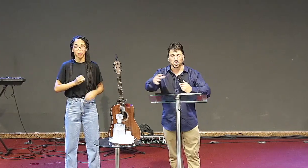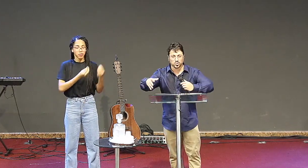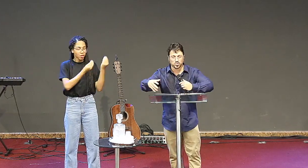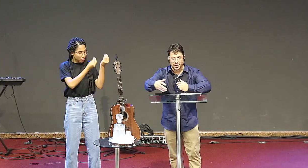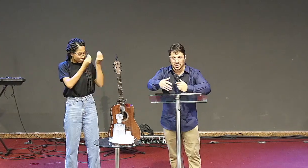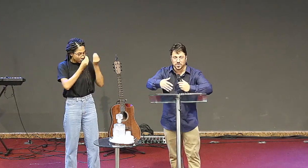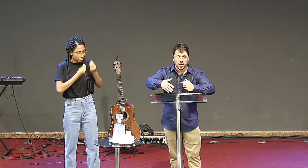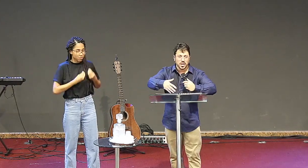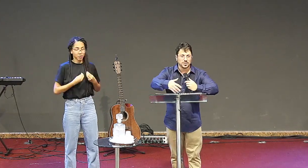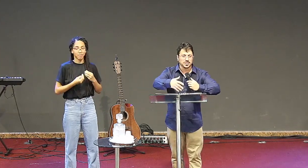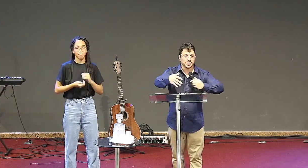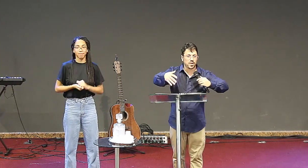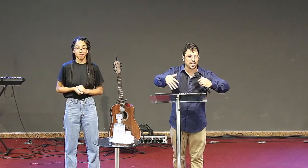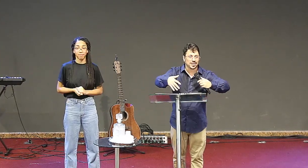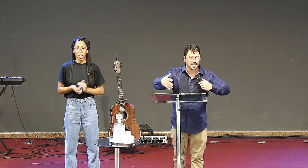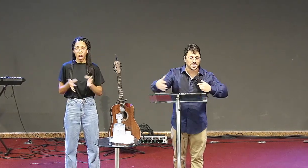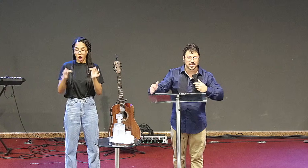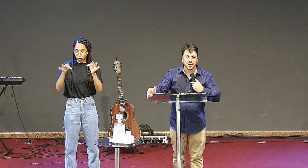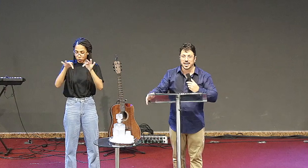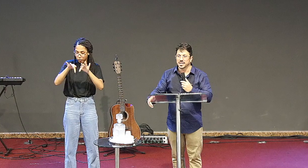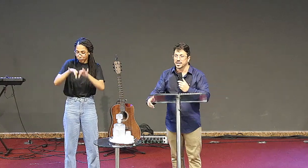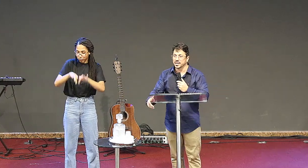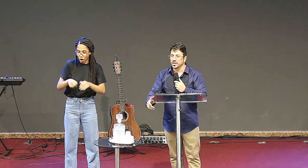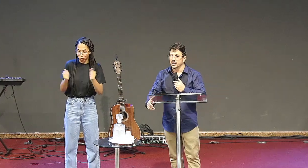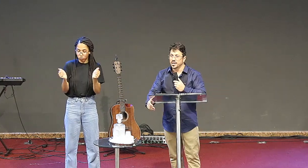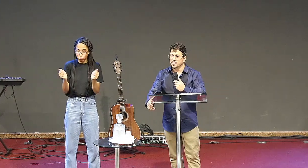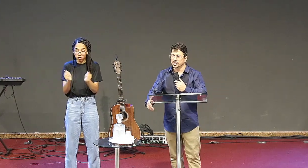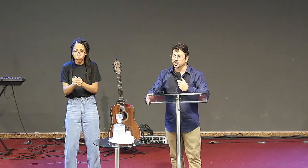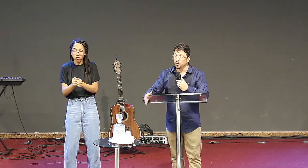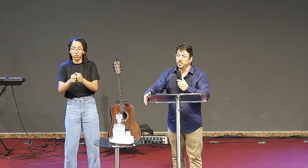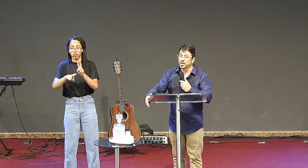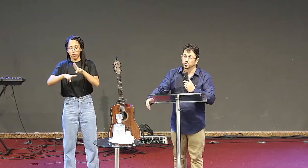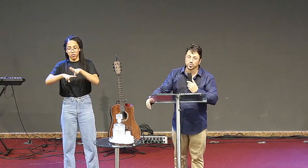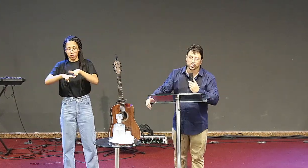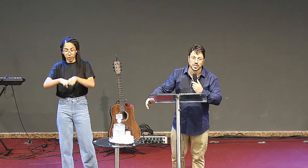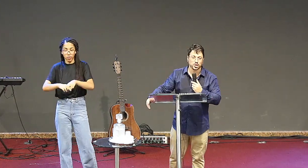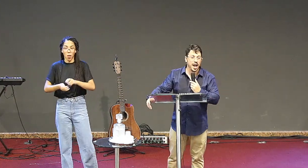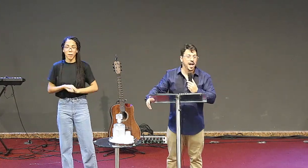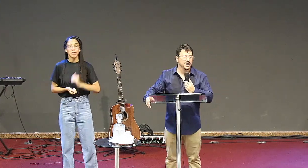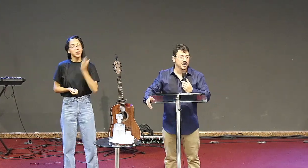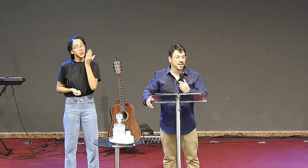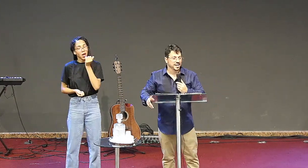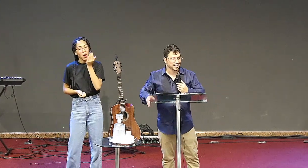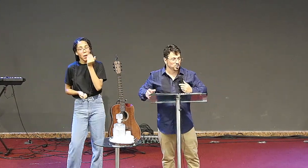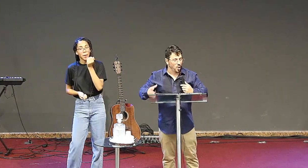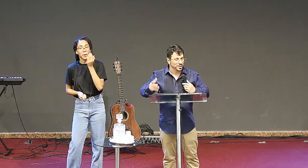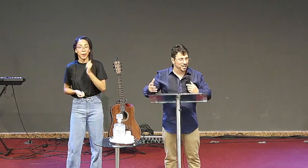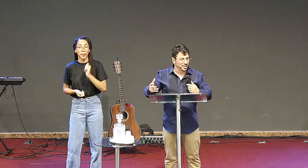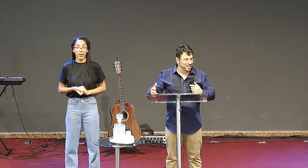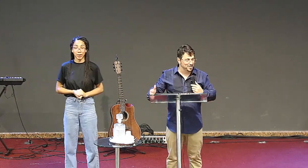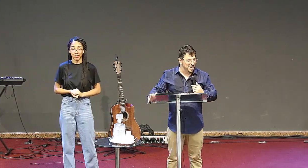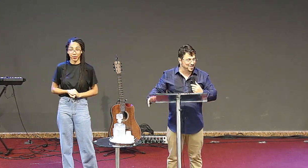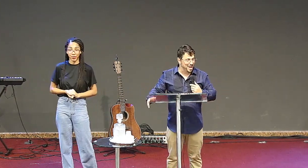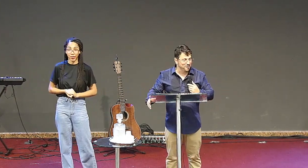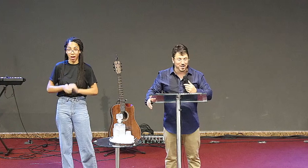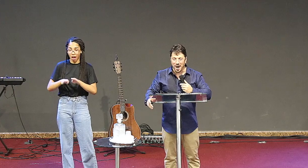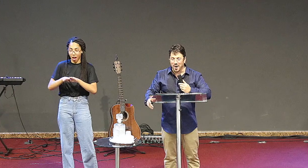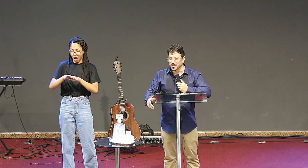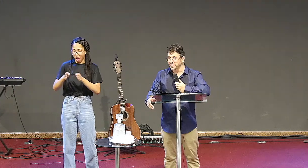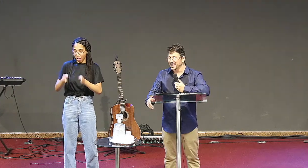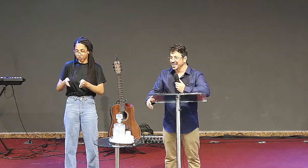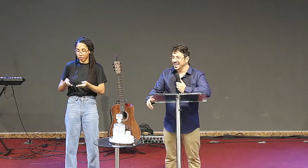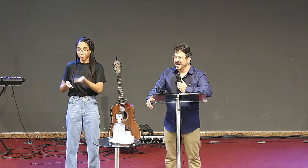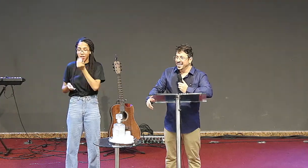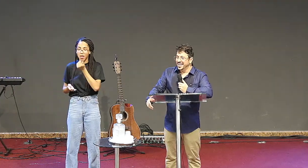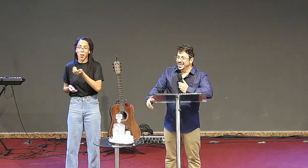sentou junto ali, eu me sentei com a liderança daquela igreja, para a gente comer junto, lanchar, aquela torta de aniversário ao final,